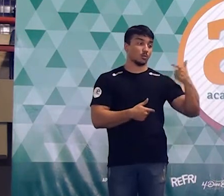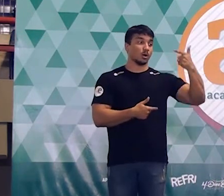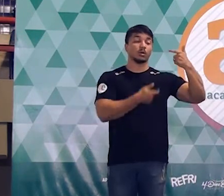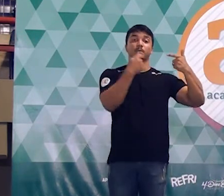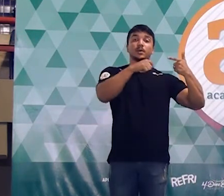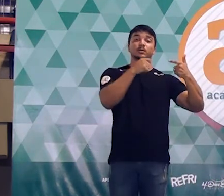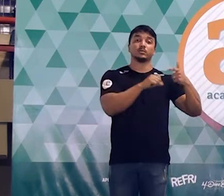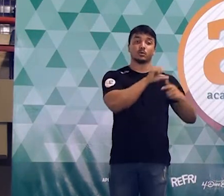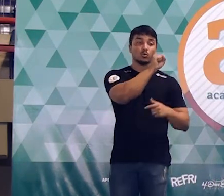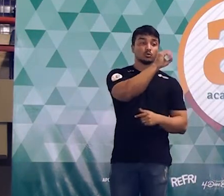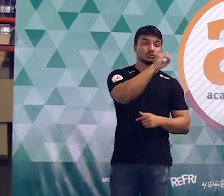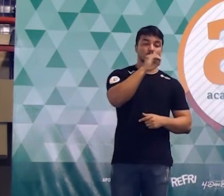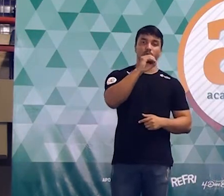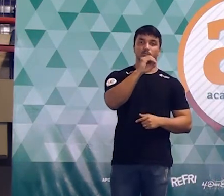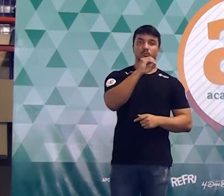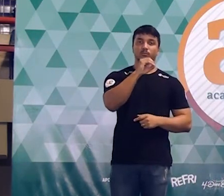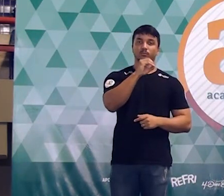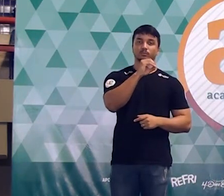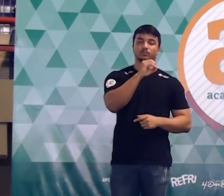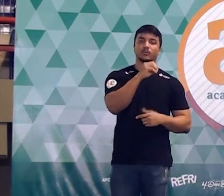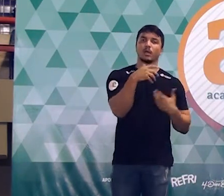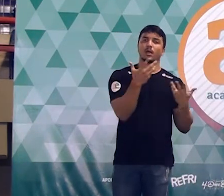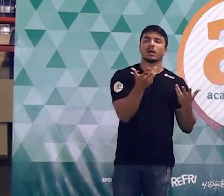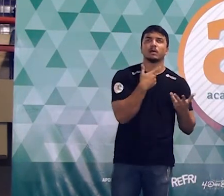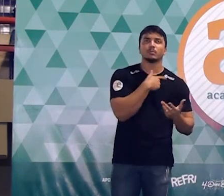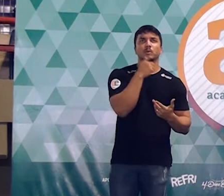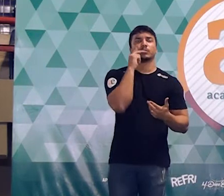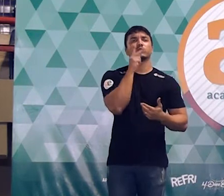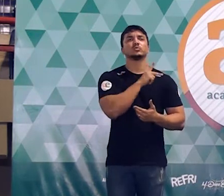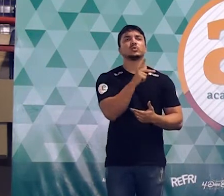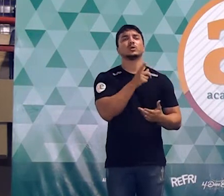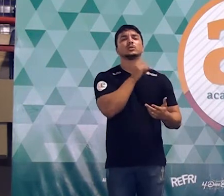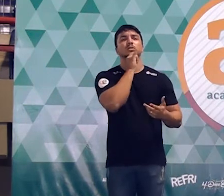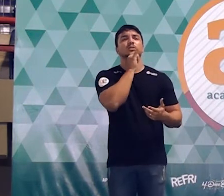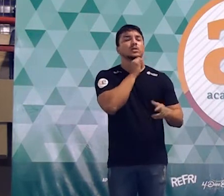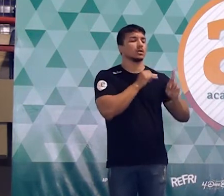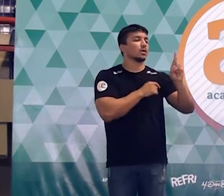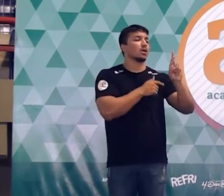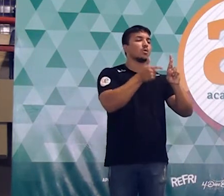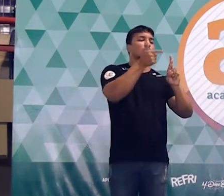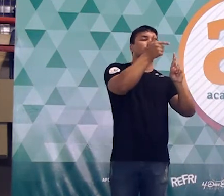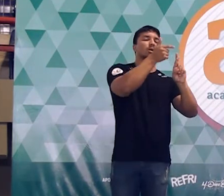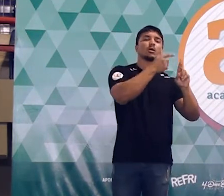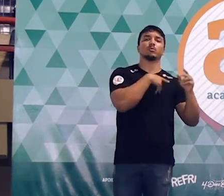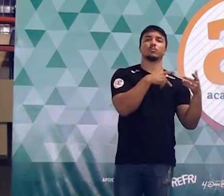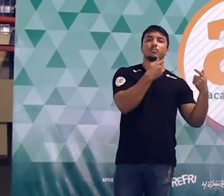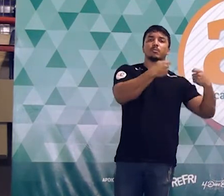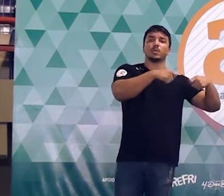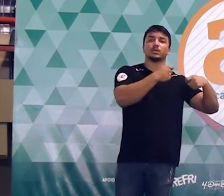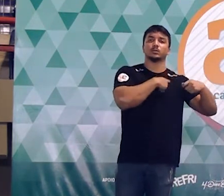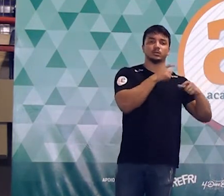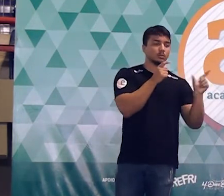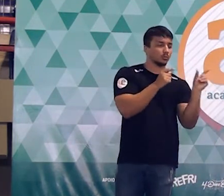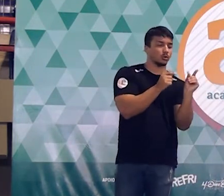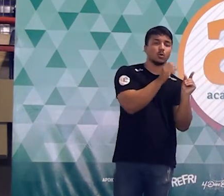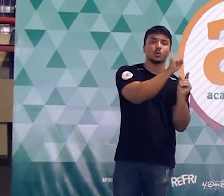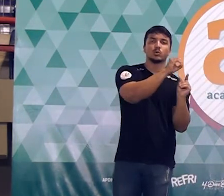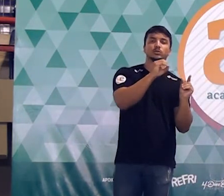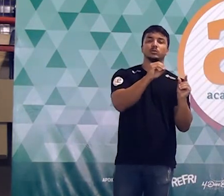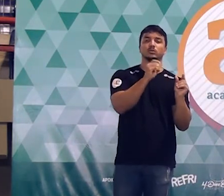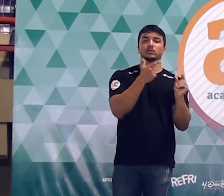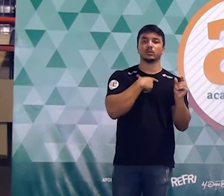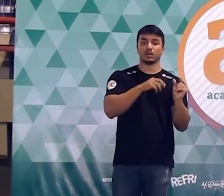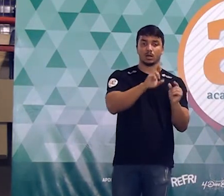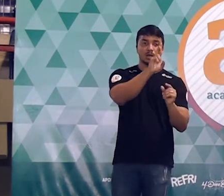ser menor do que oitocentos. Mas aí você podia dizer assim, Alexandre, se o r ao quadrado tem que ser menor do que oitocentos,